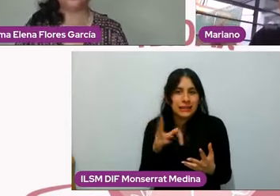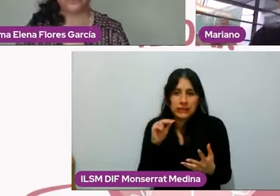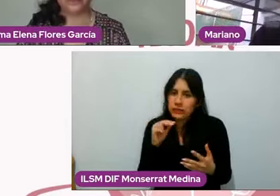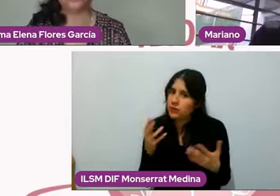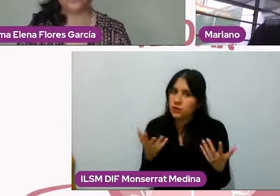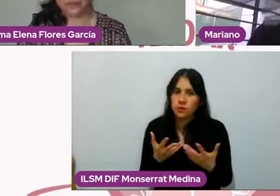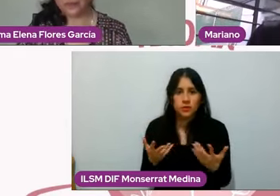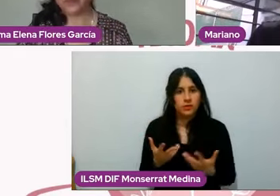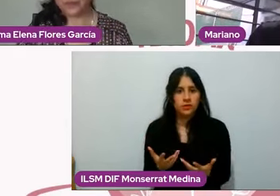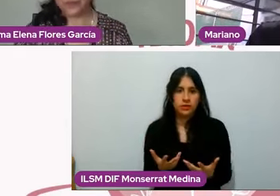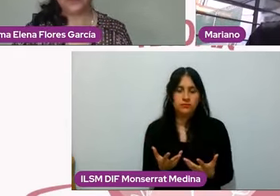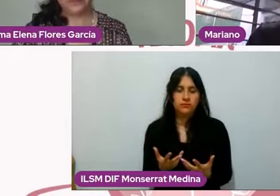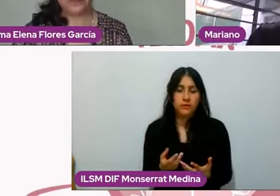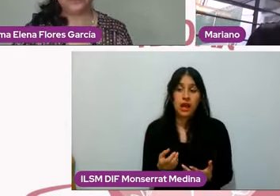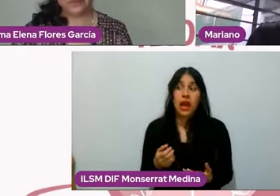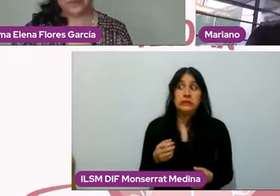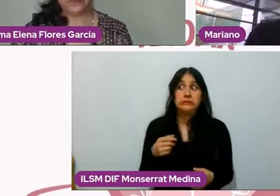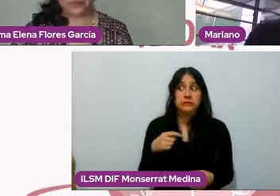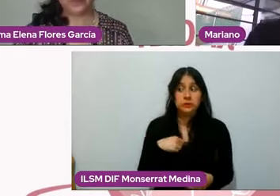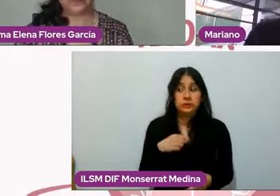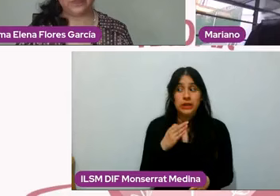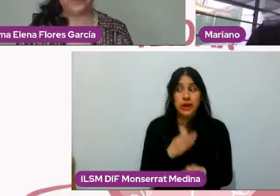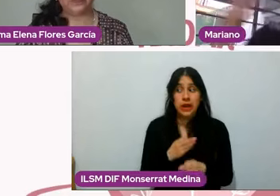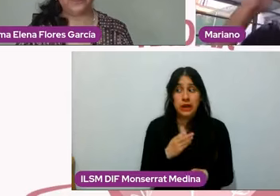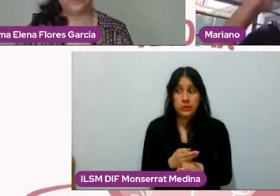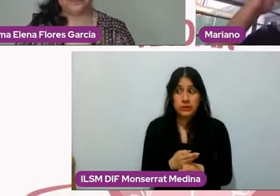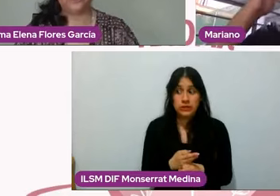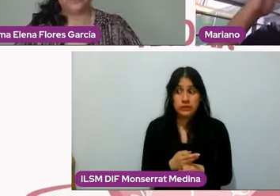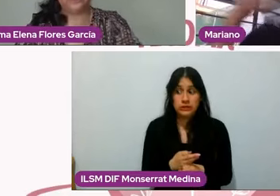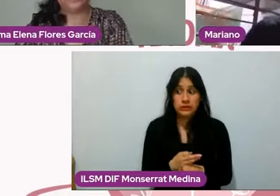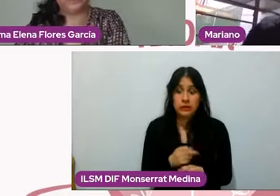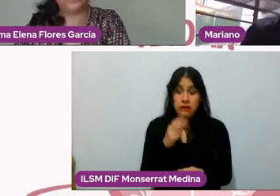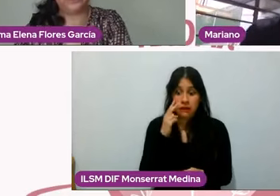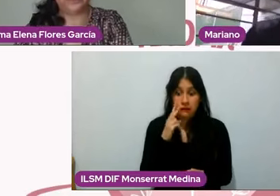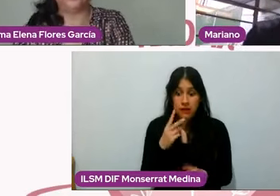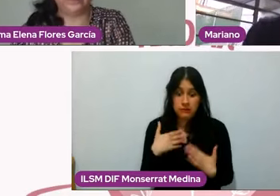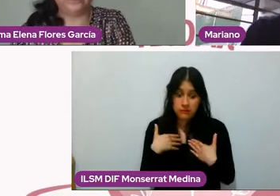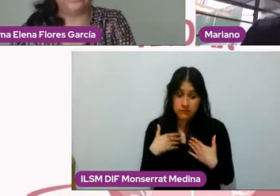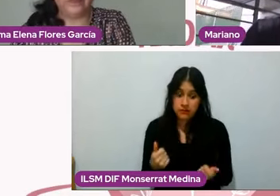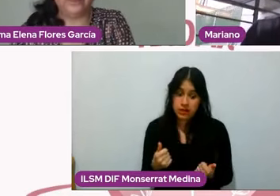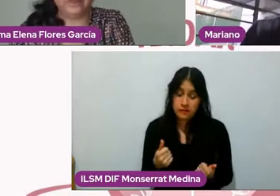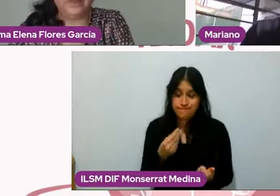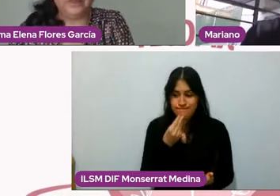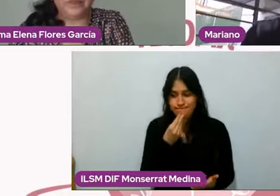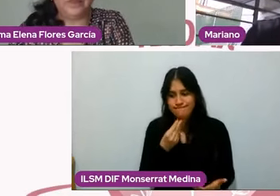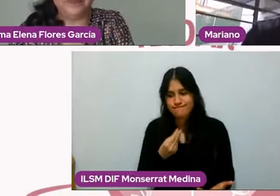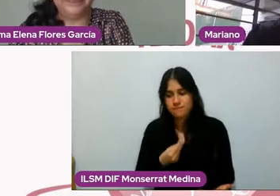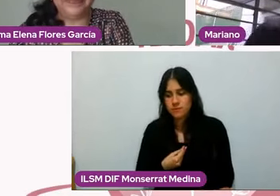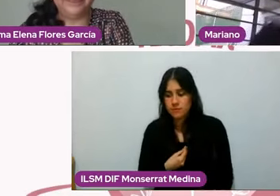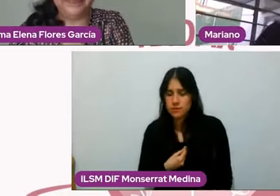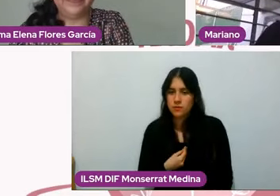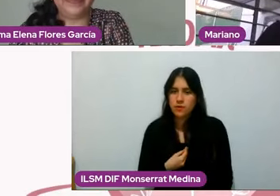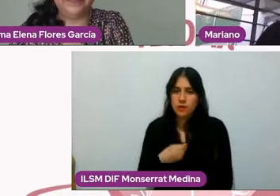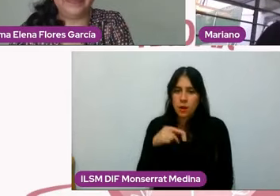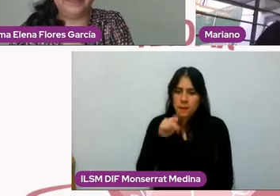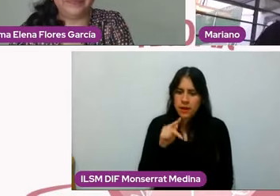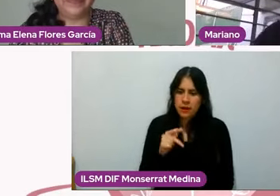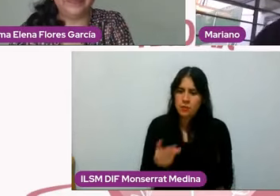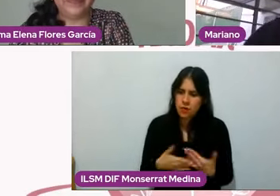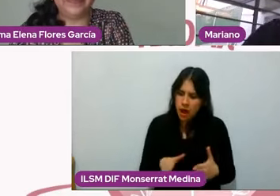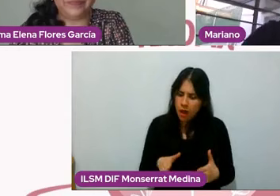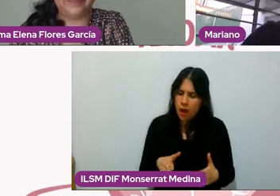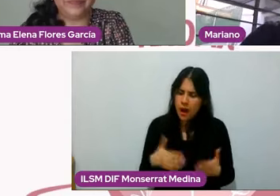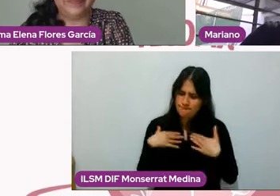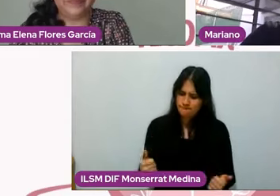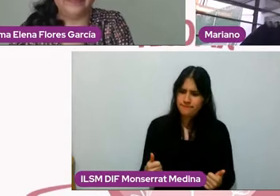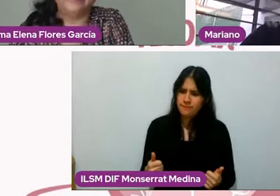Si apenas me estoy dando cuenta, pues, ok, ni modo, ¿no? A lo mejor nos tardamos, pero ya te diste cuenta, entonces